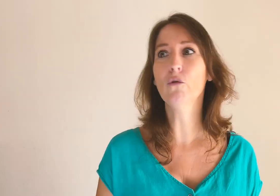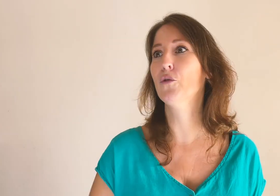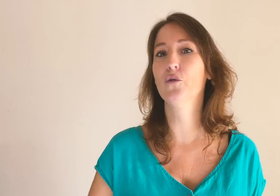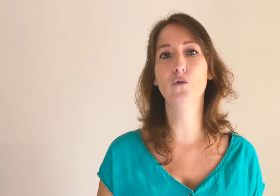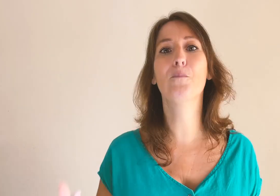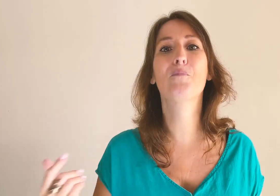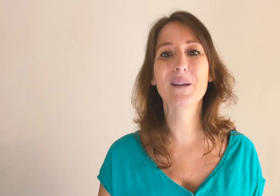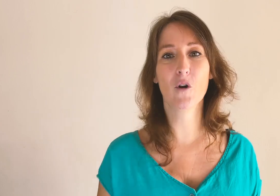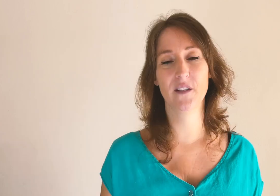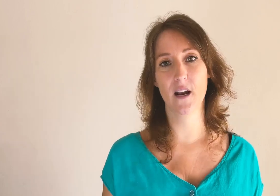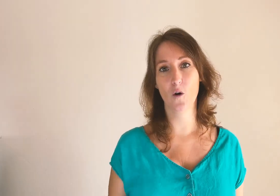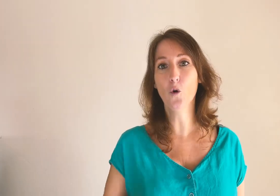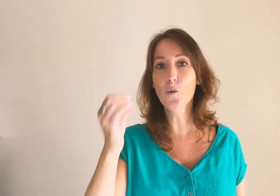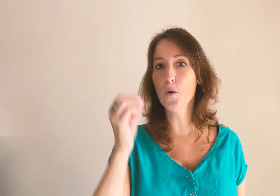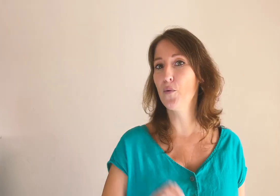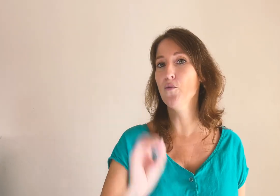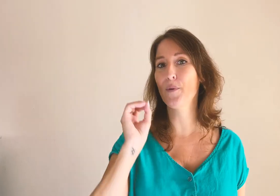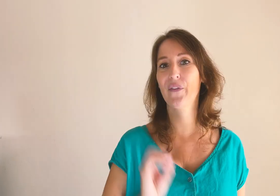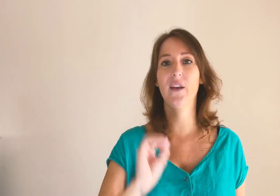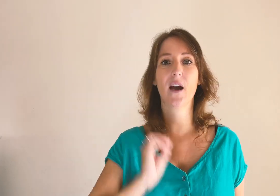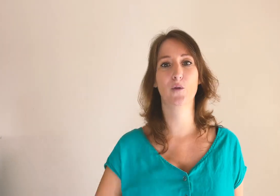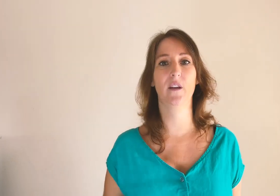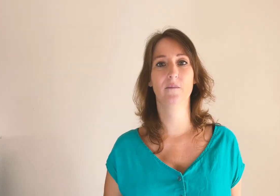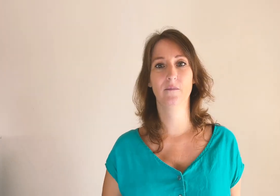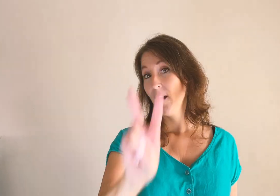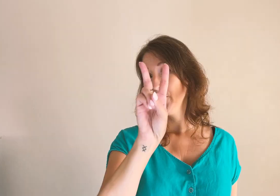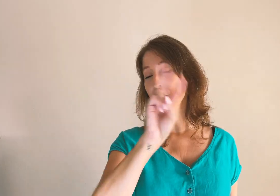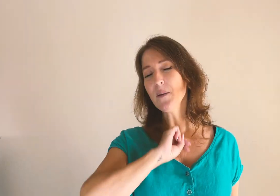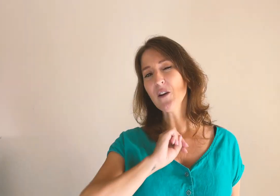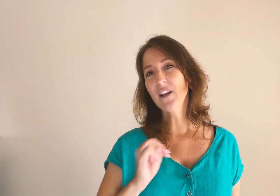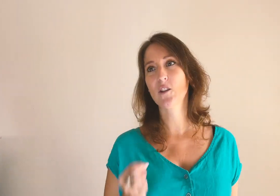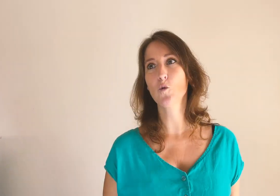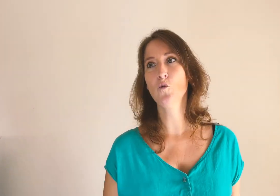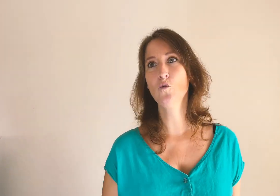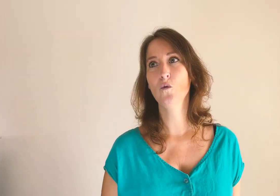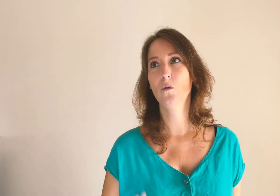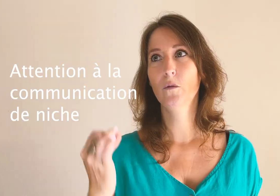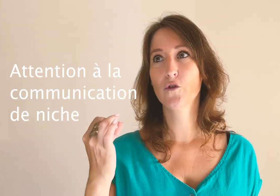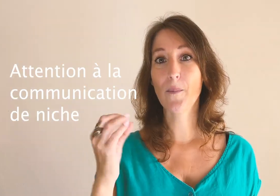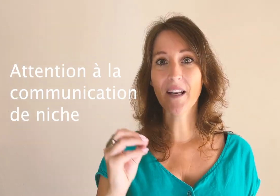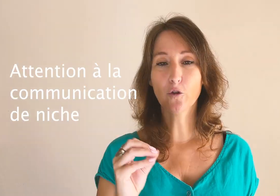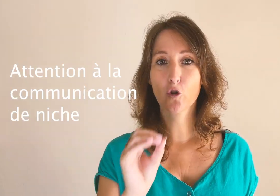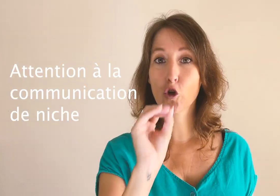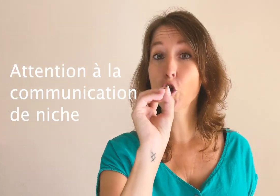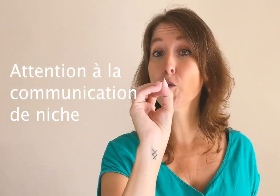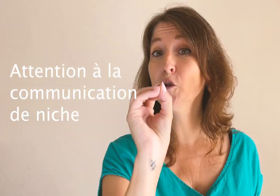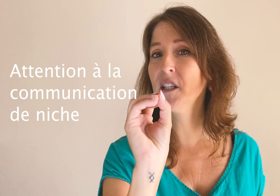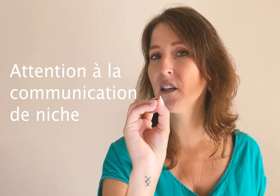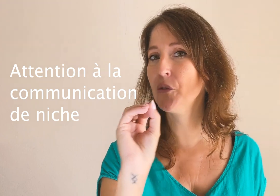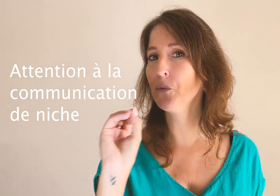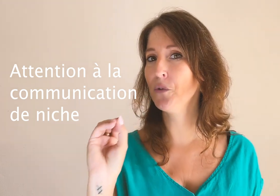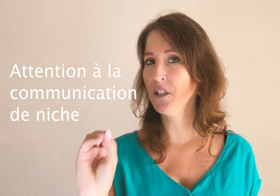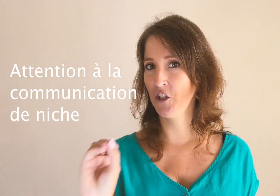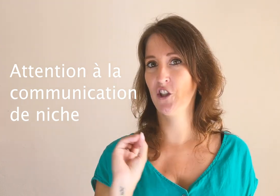devenus primordiales. On ne peut plus passer à côté. Deuxième réflexion, je vais parler de communication de niche.